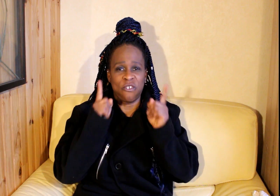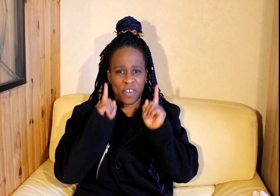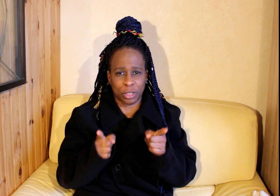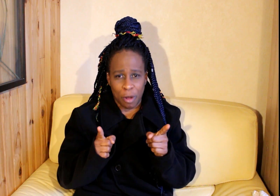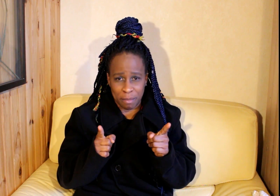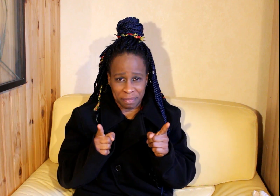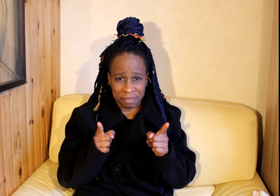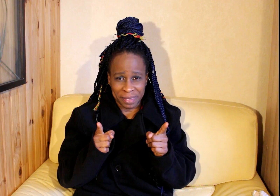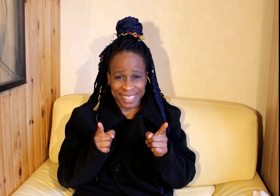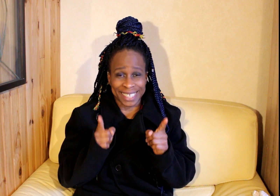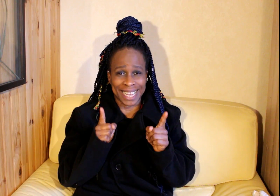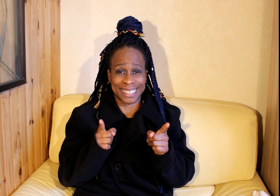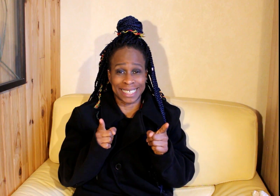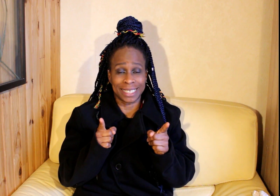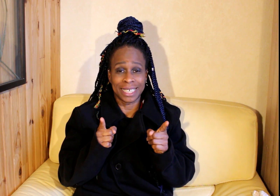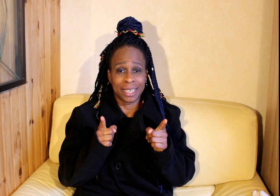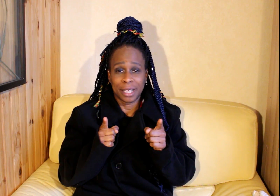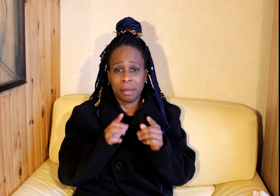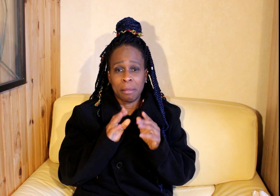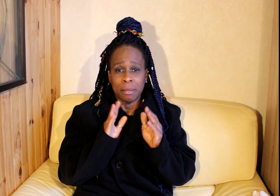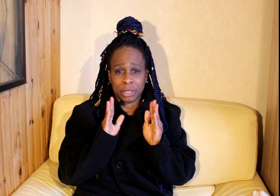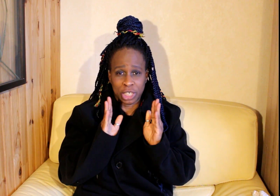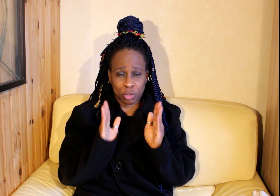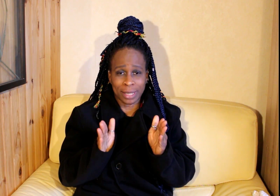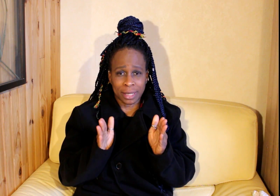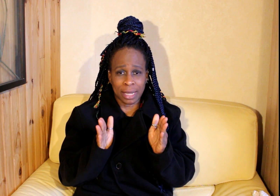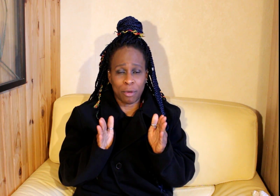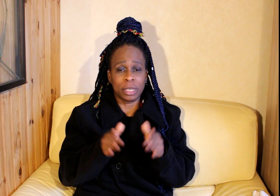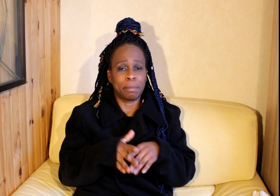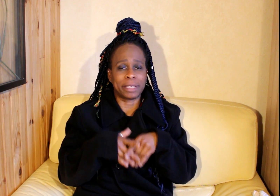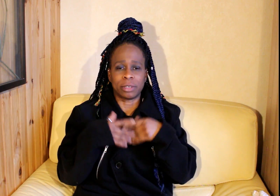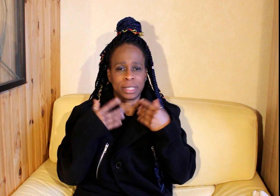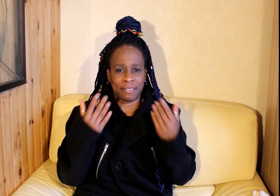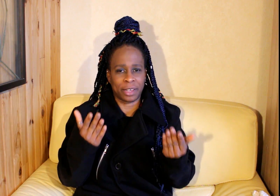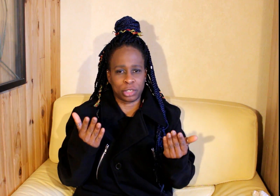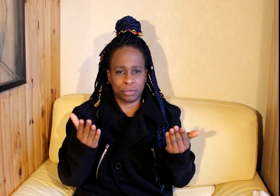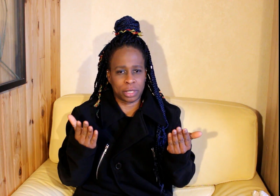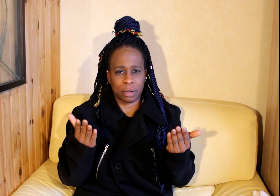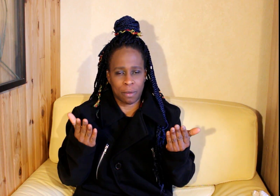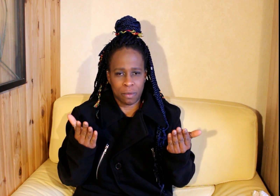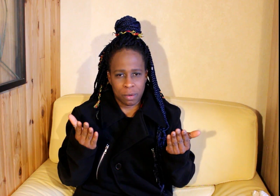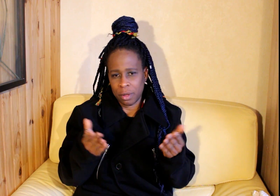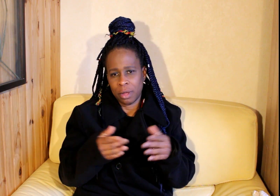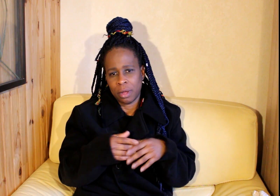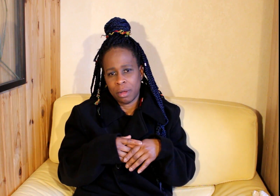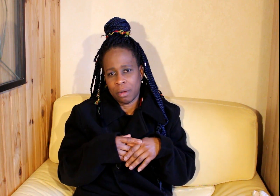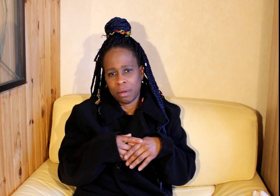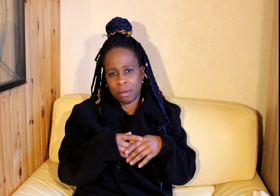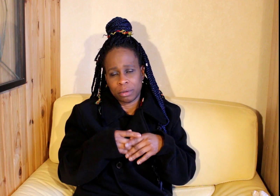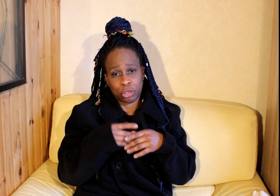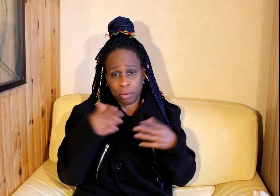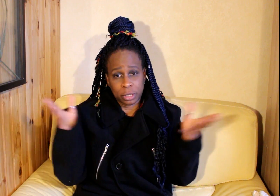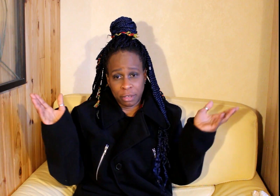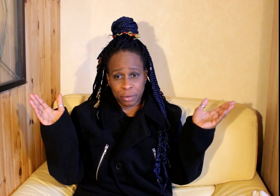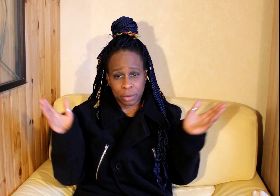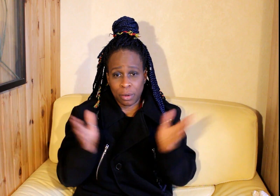Fantôme C'est à dire J'ai 300 abonnés Personne ne savait Que je faisais un concours Je pose des photos